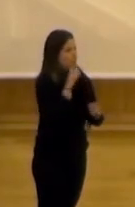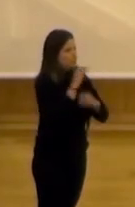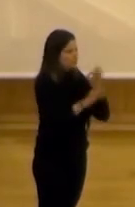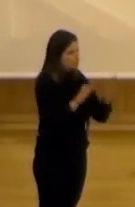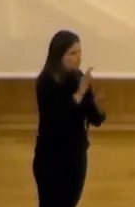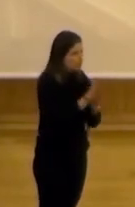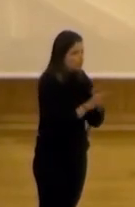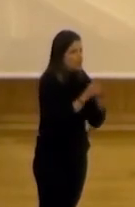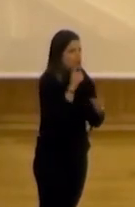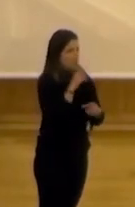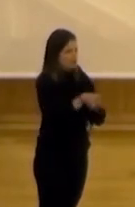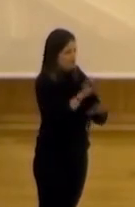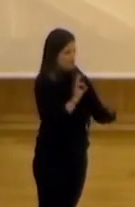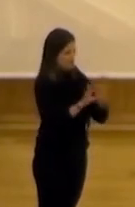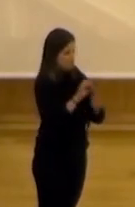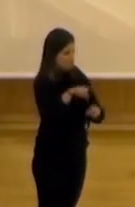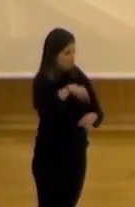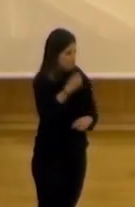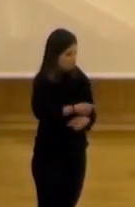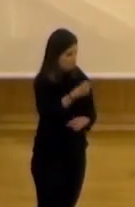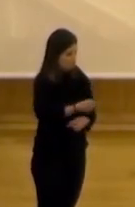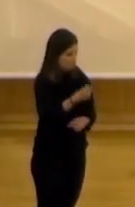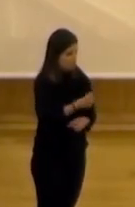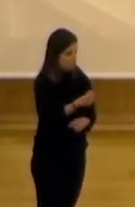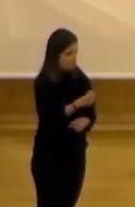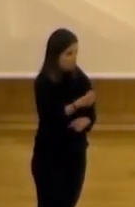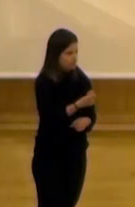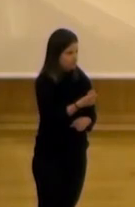se tomaban las decisiones. Y esto es muy importante